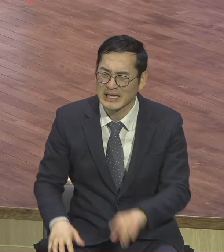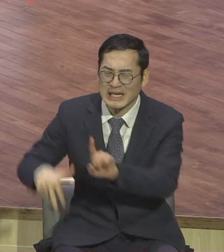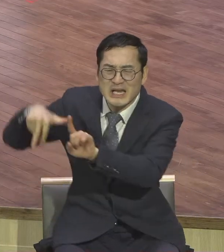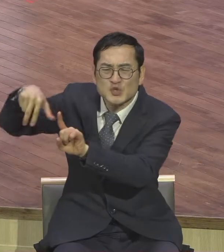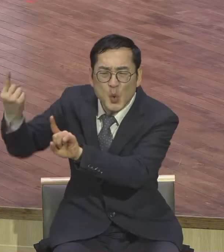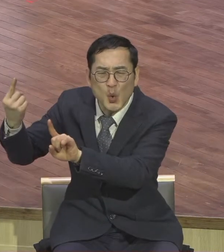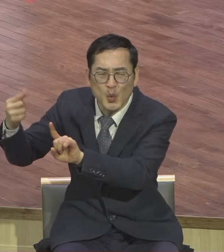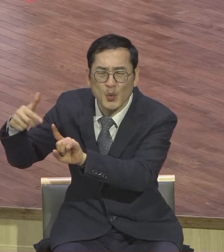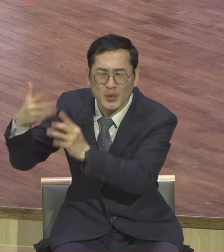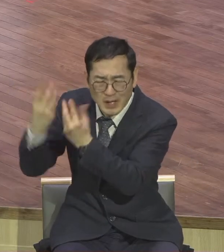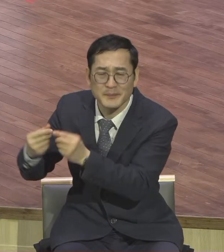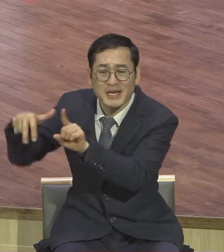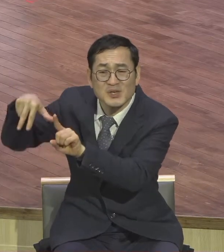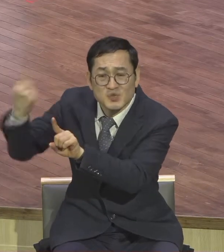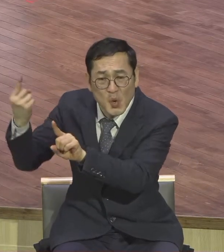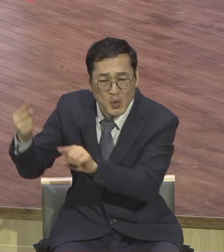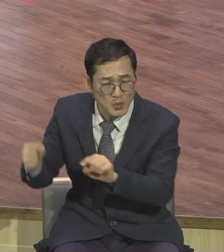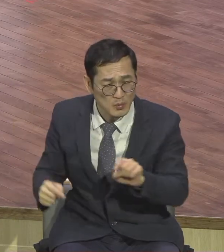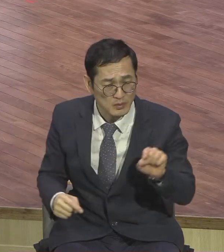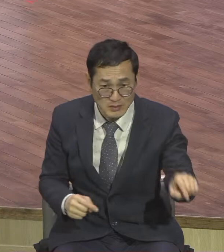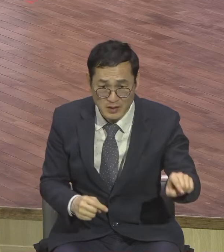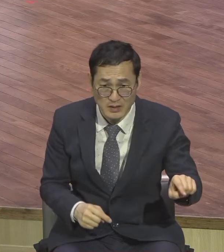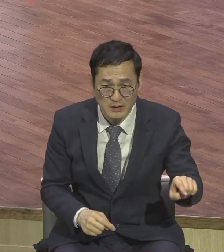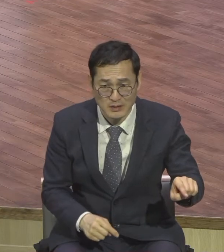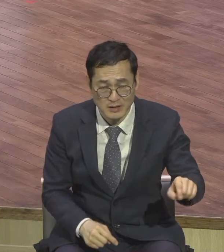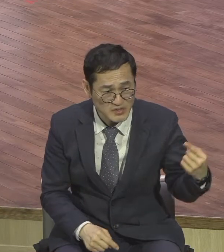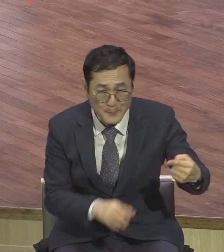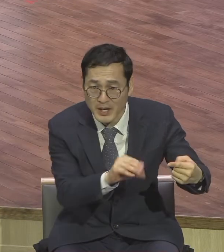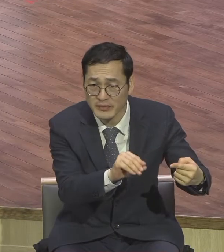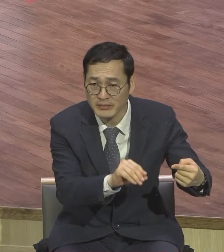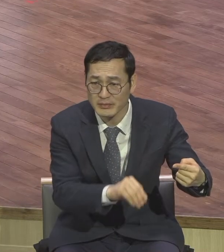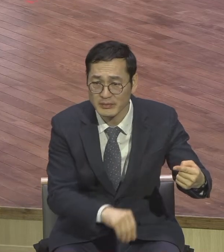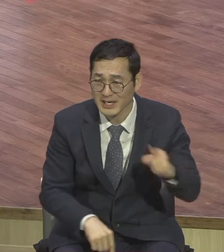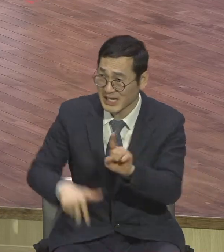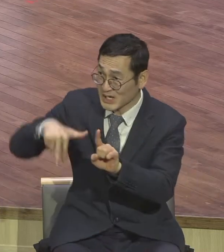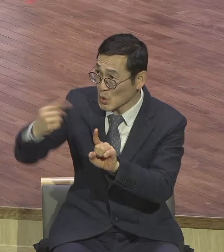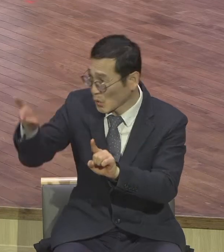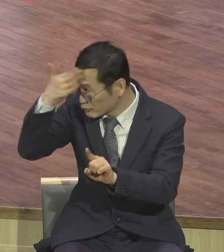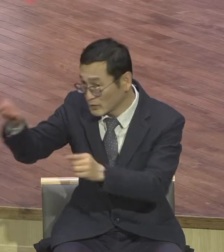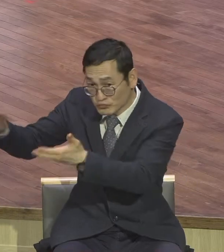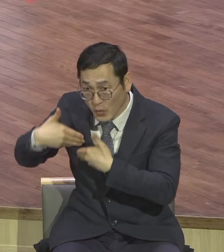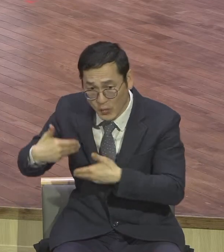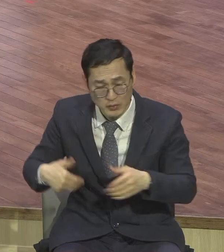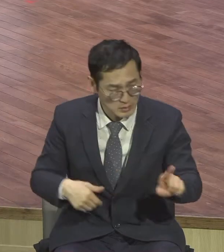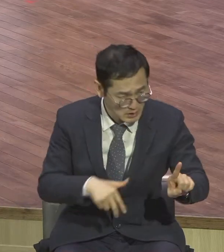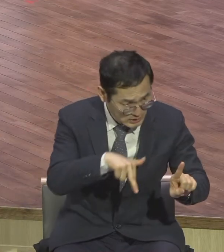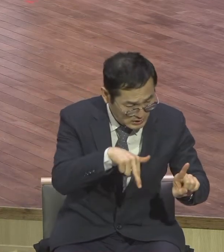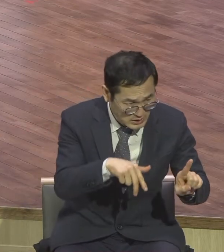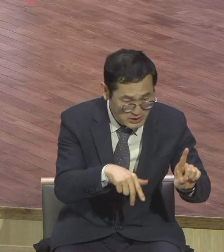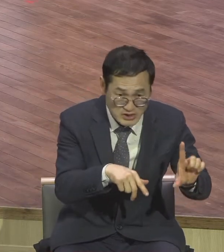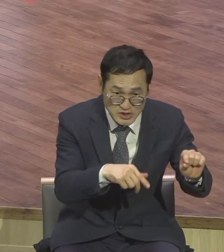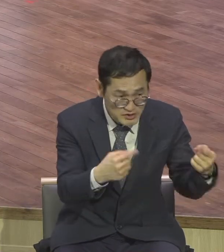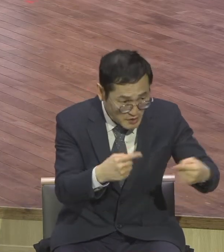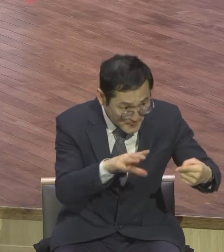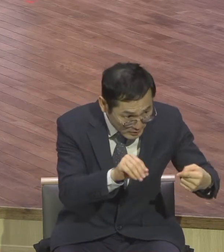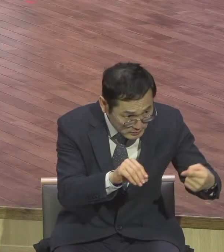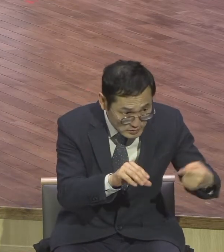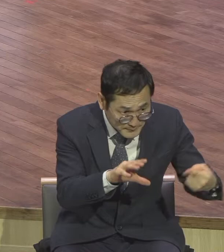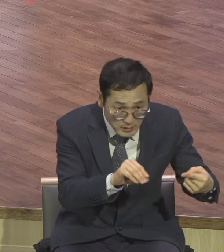이거를 그냐말로 이 사람이 안 갚아준다고 고발해서 경찰이 집은